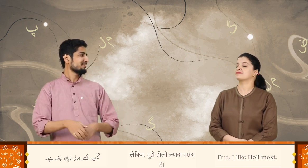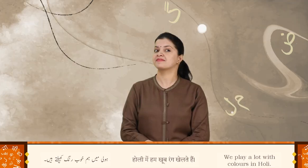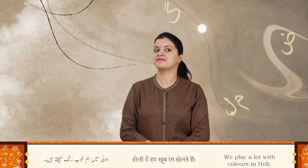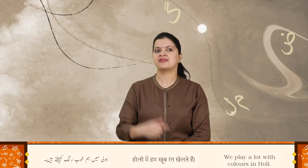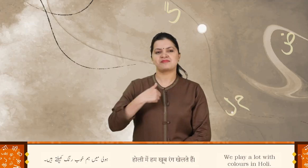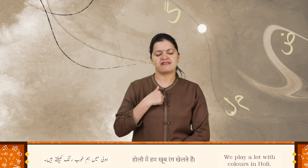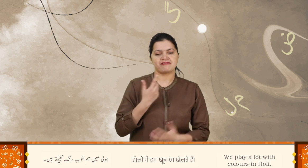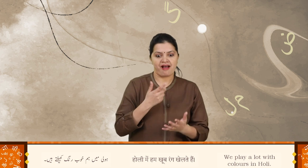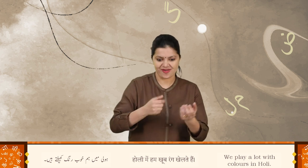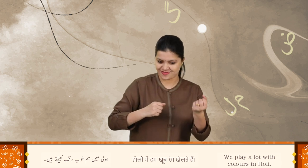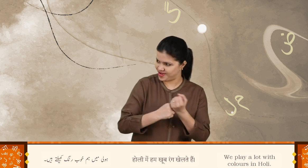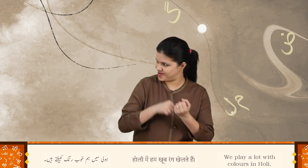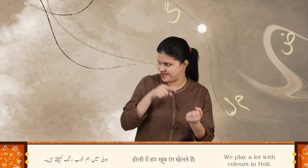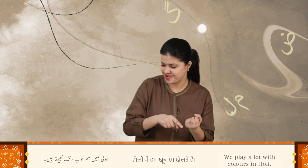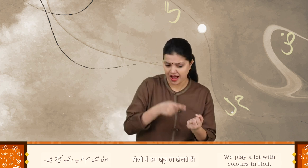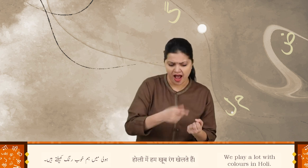ہولی میں ہم خوب رنگ کھیلتے ہیں